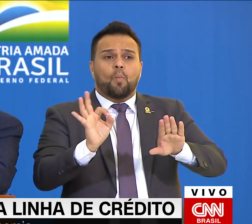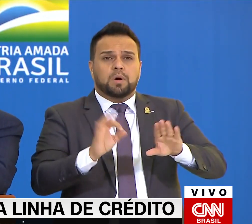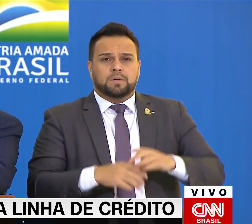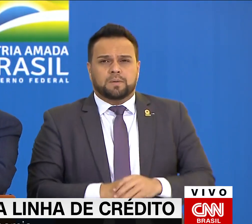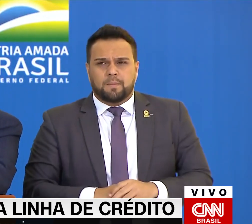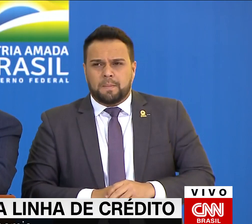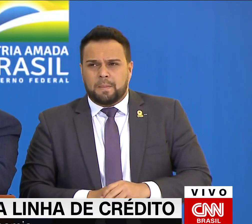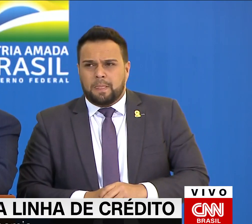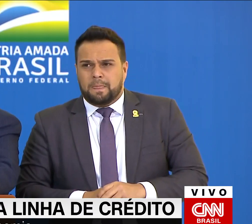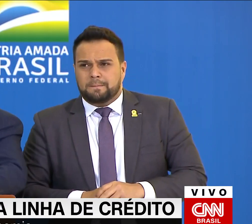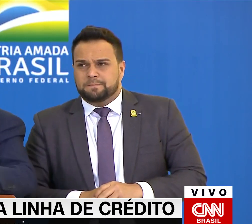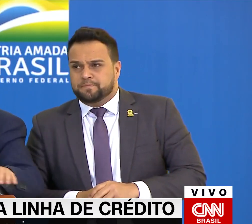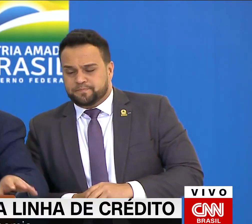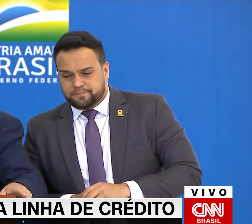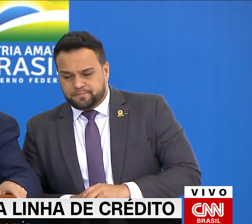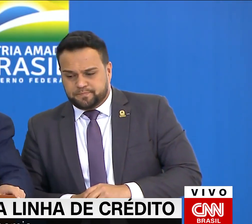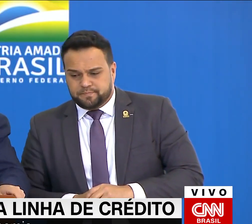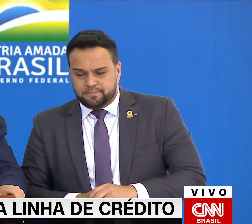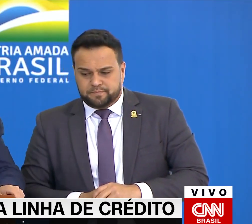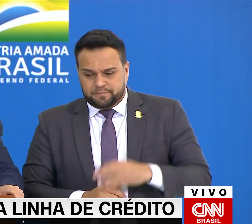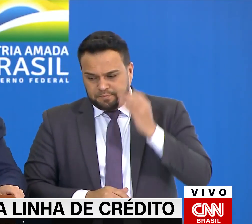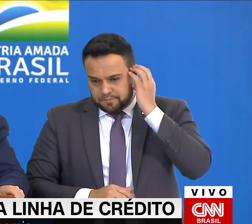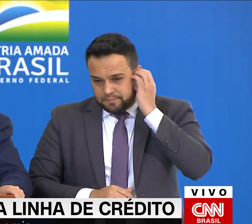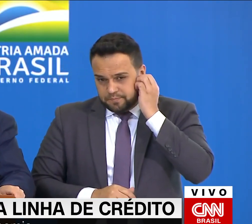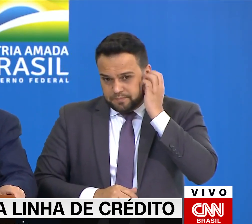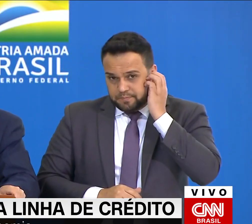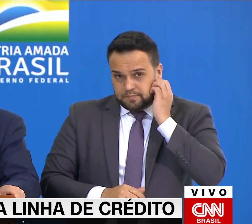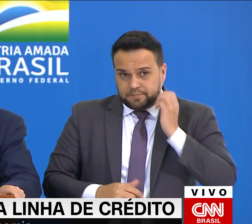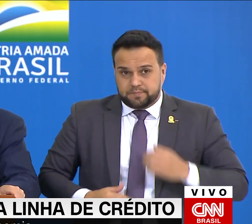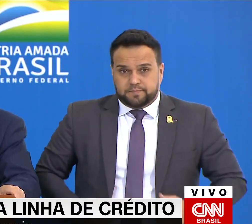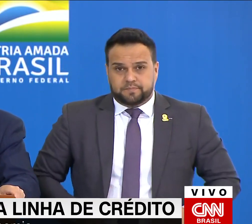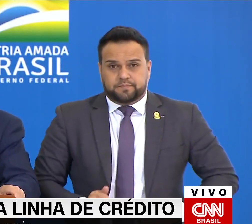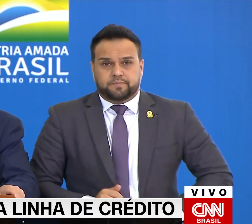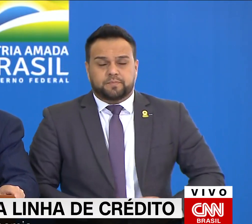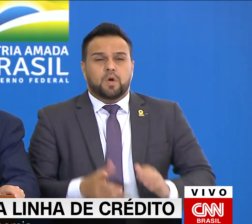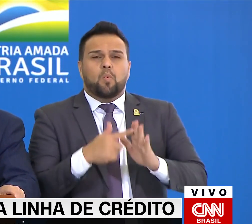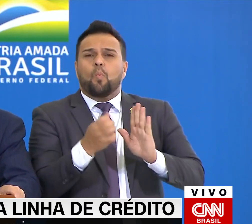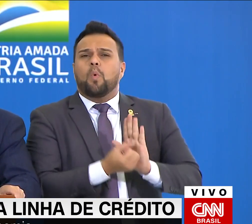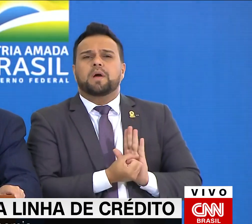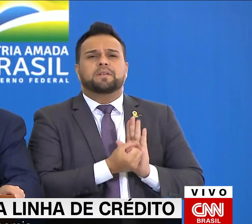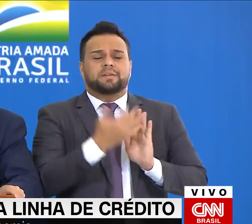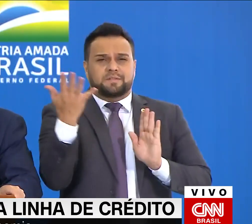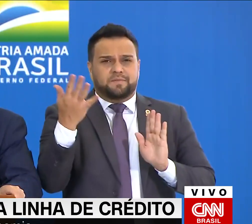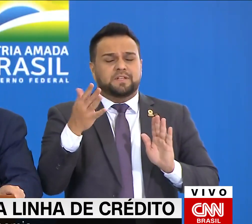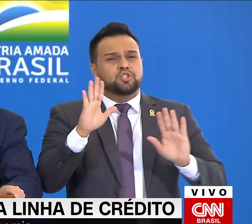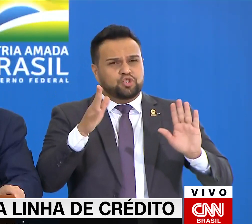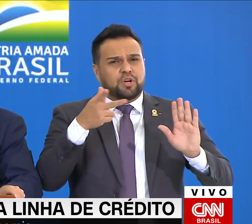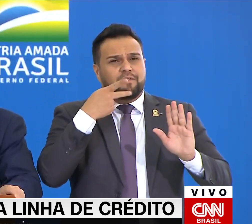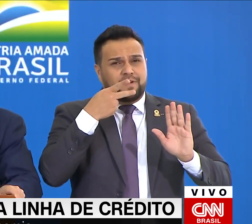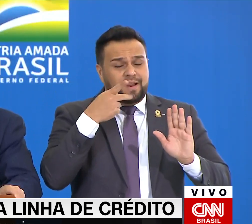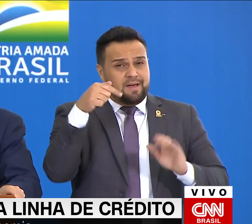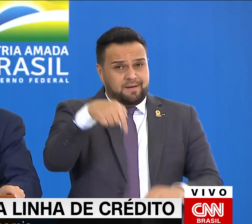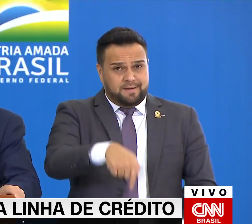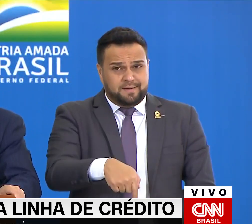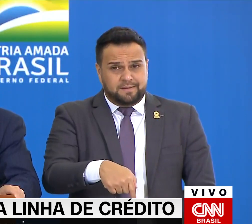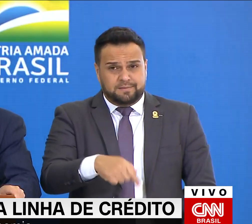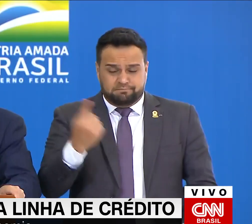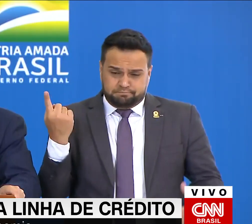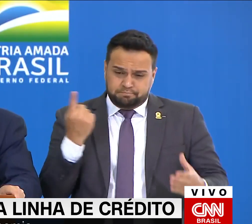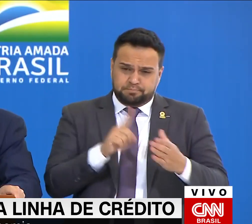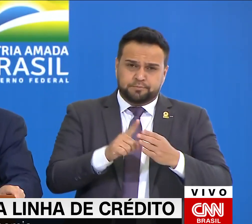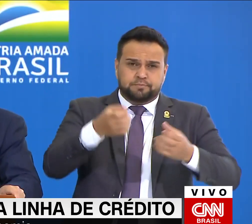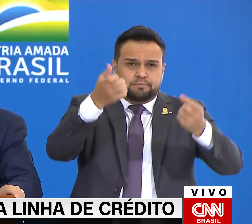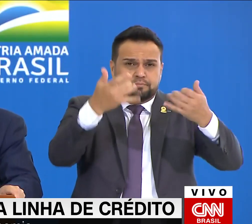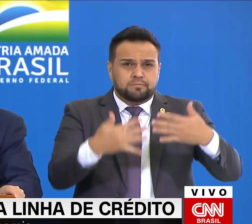A miséria já estava aí. Era o subemprego, o desemprego em massa. Quantas vezes eu disse aqui que o